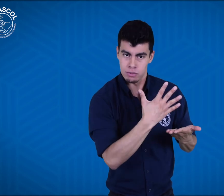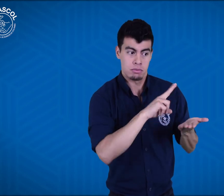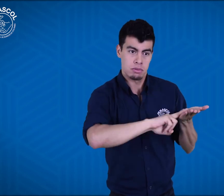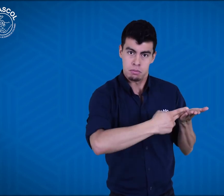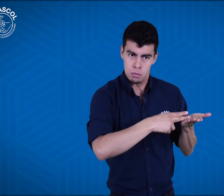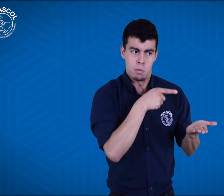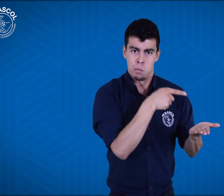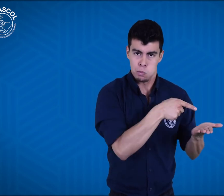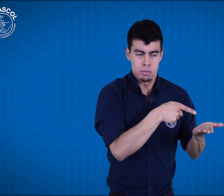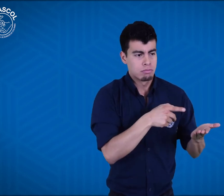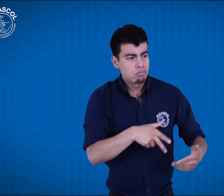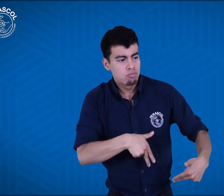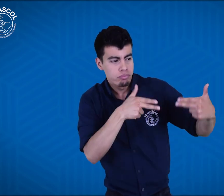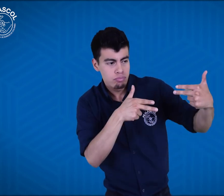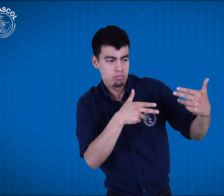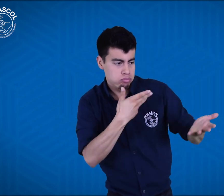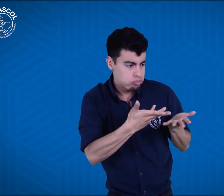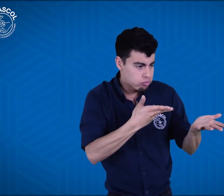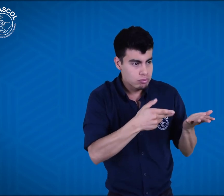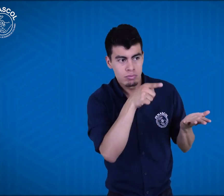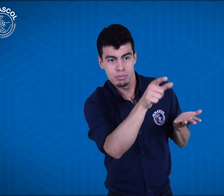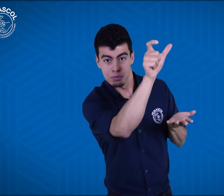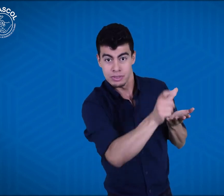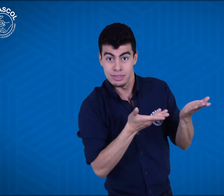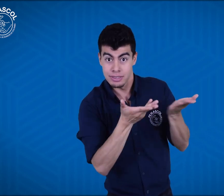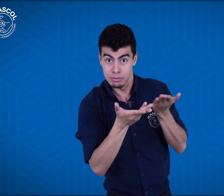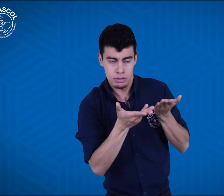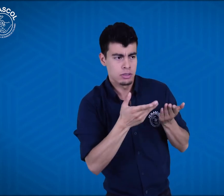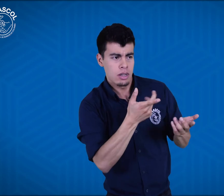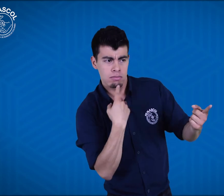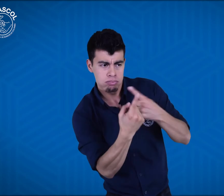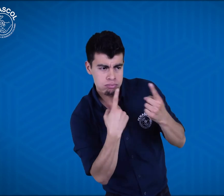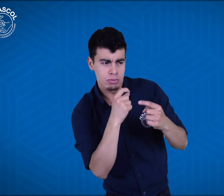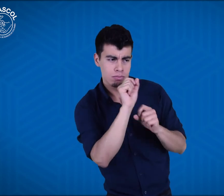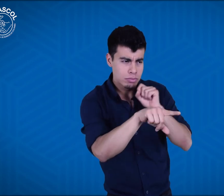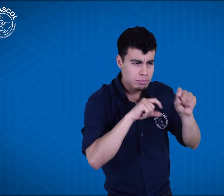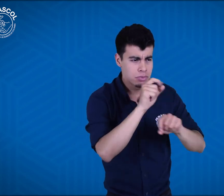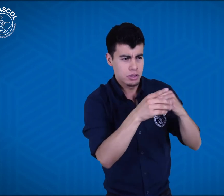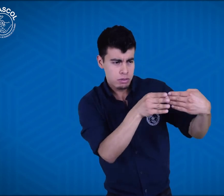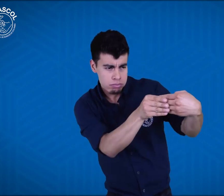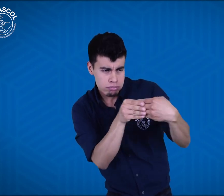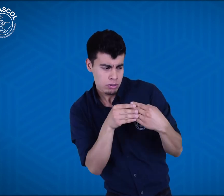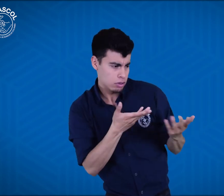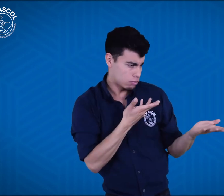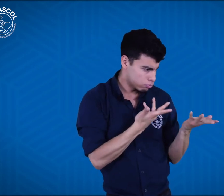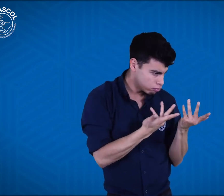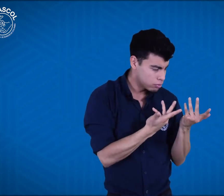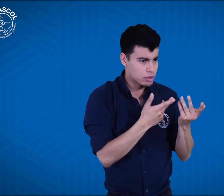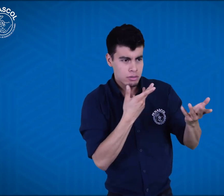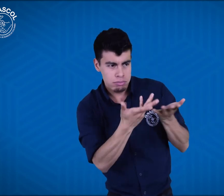alcaldía tendrán un intérprete virtual para comunicarse con el funcionario y recibir toda la información requerida. Así, la comunicación